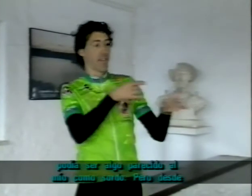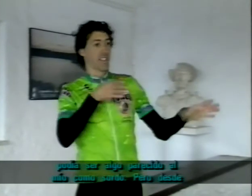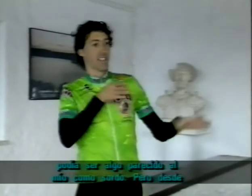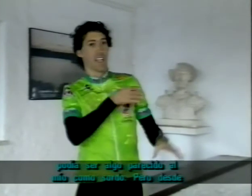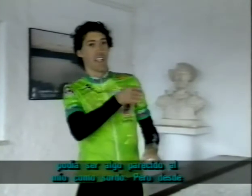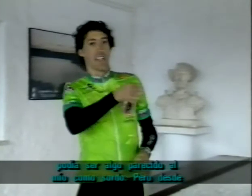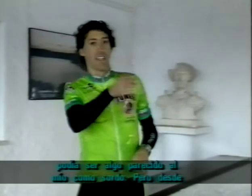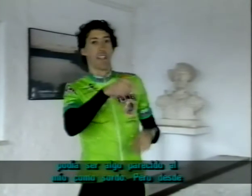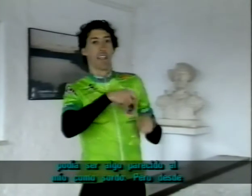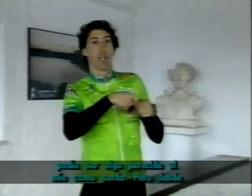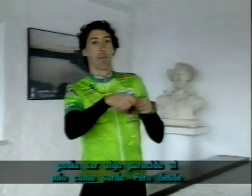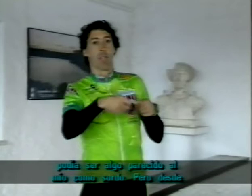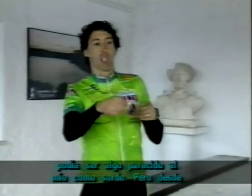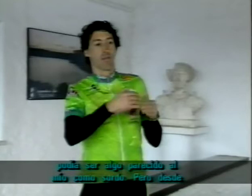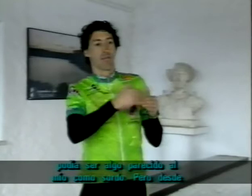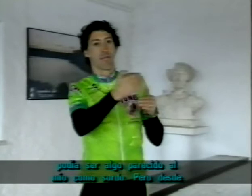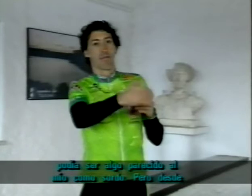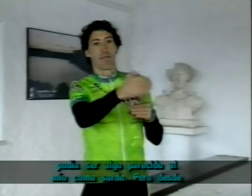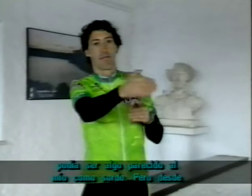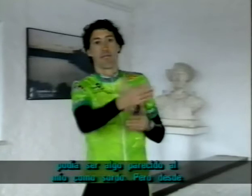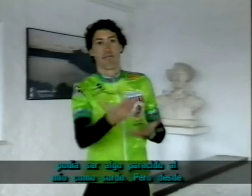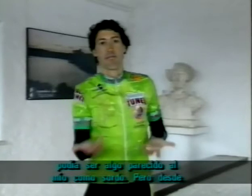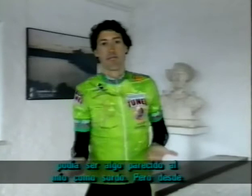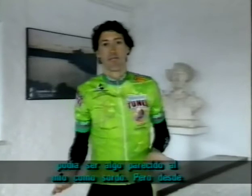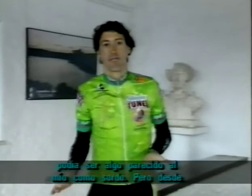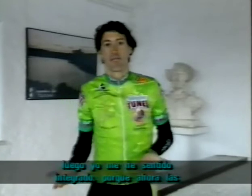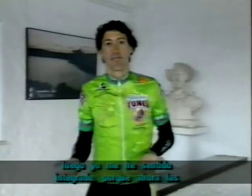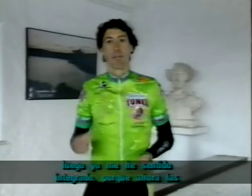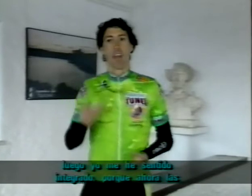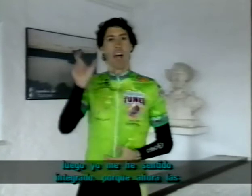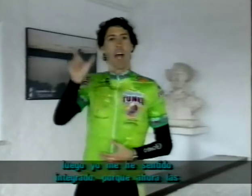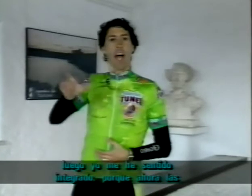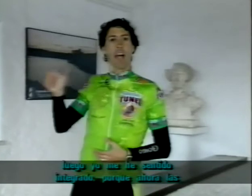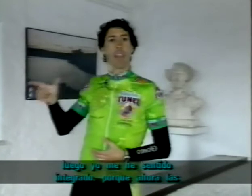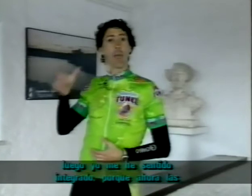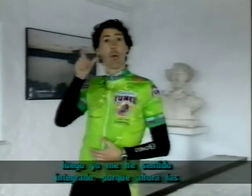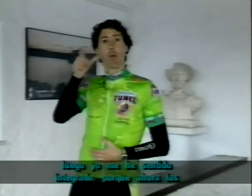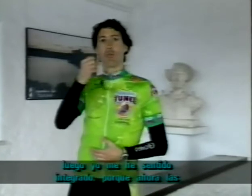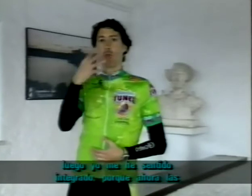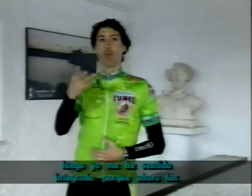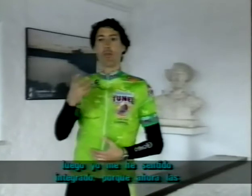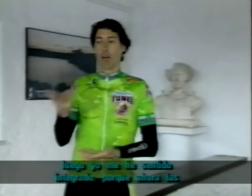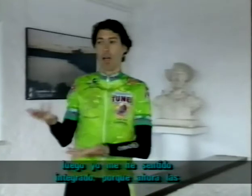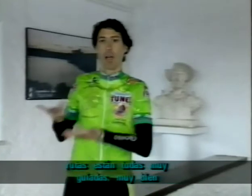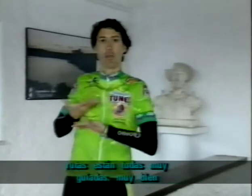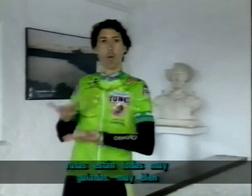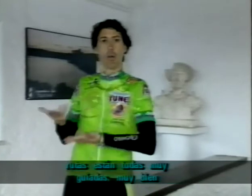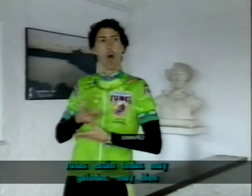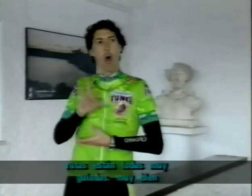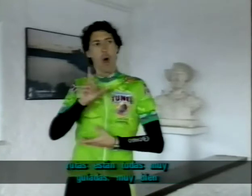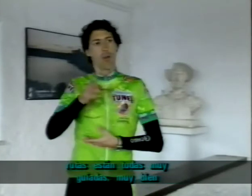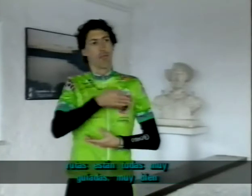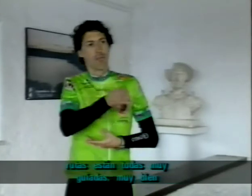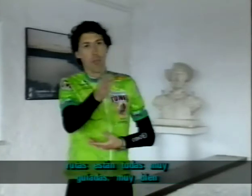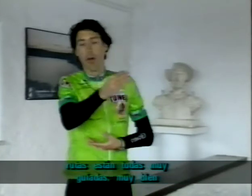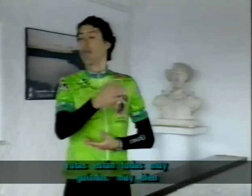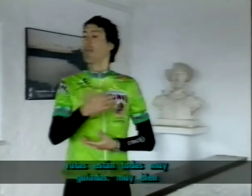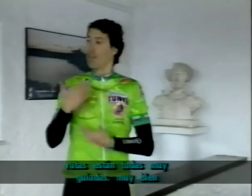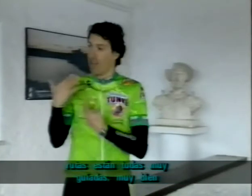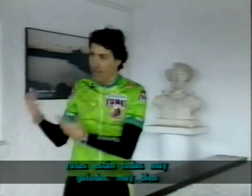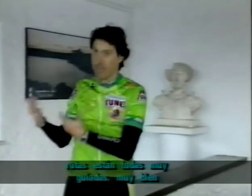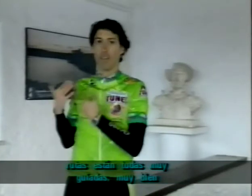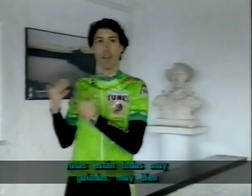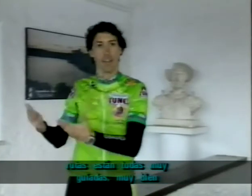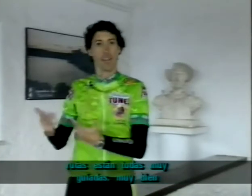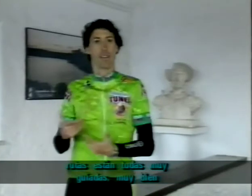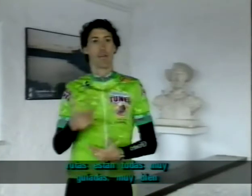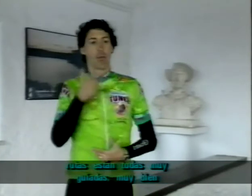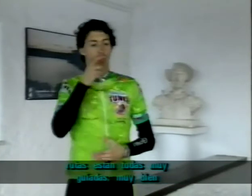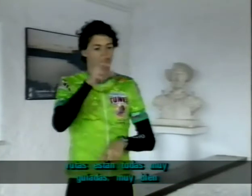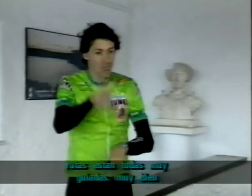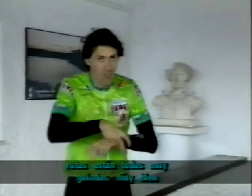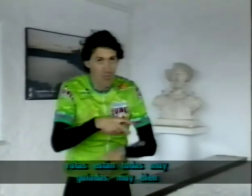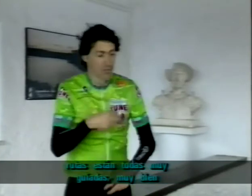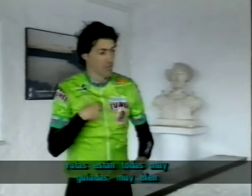ser algo parecido al mío como sordo. Pero desde luego yo me siento integrado porque ahora las rutas están todas muy guiadas, muy bien